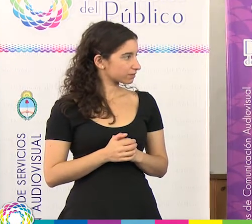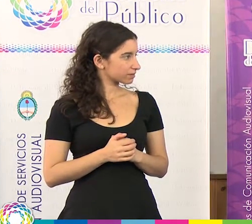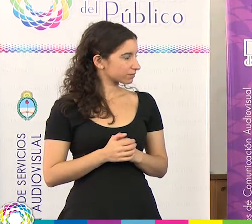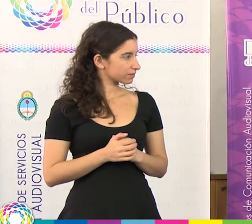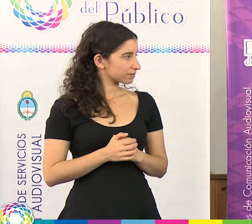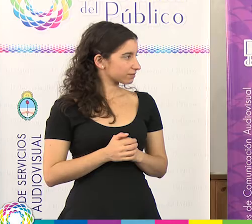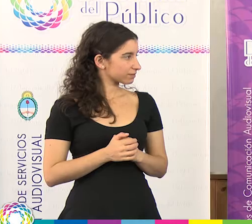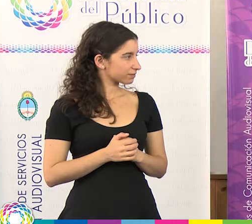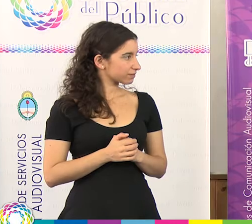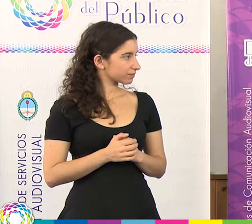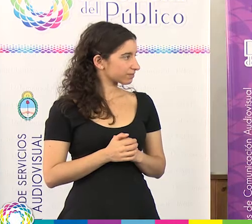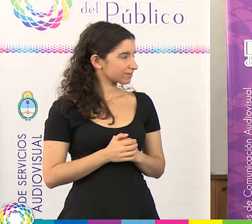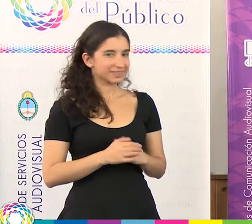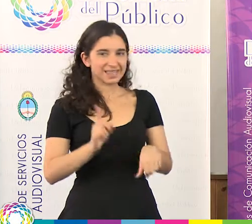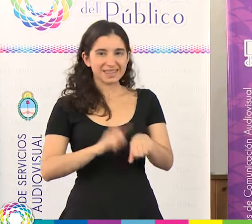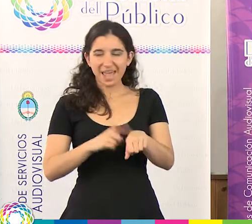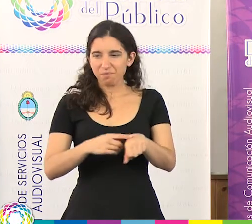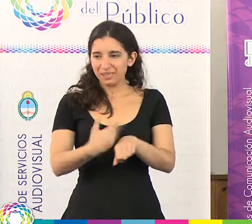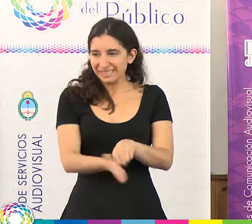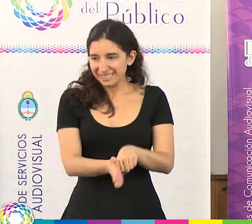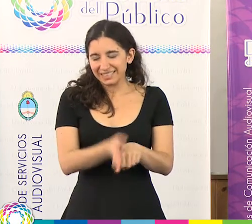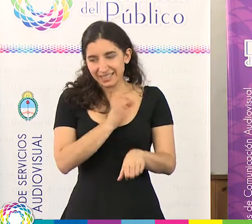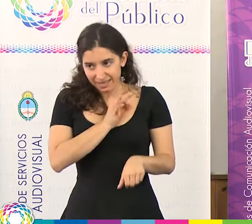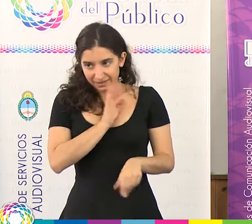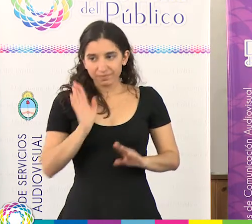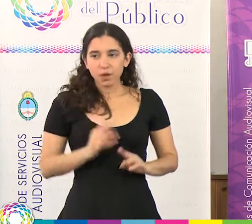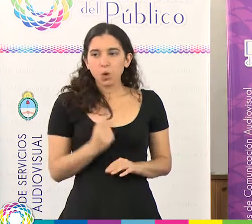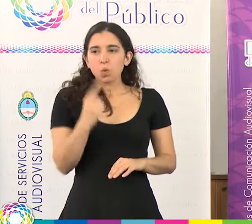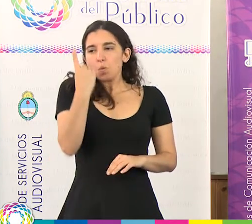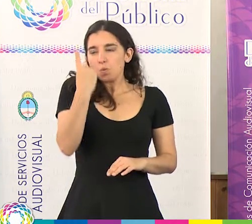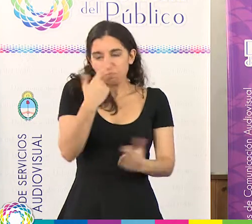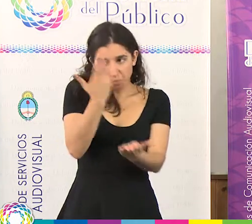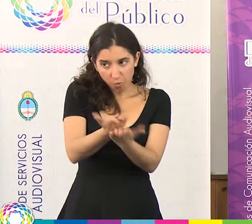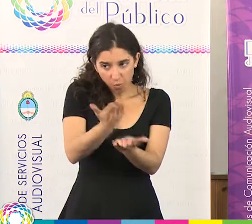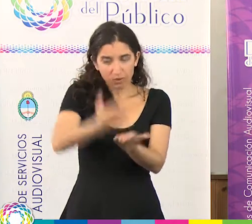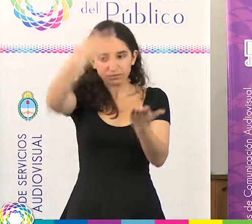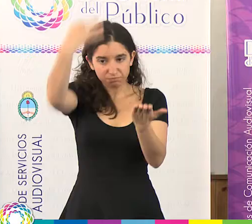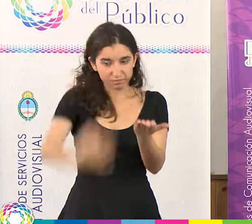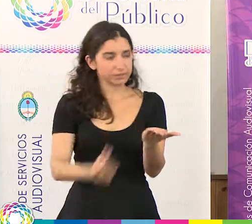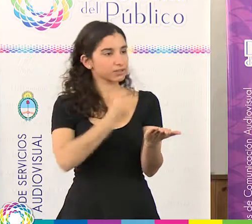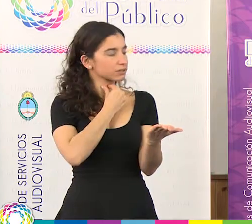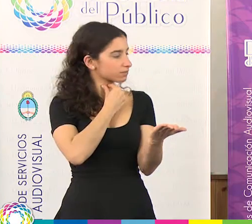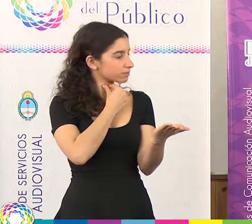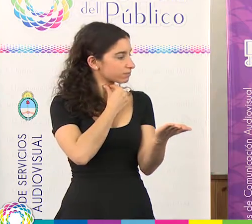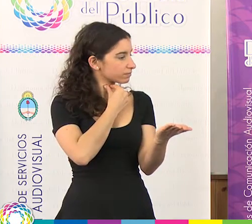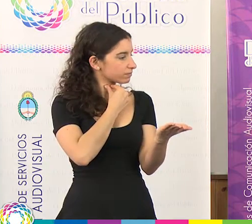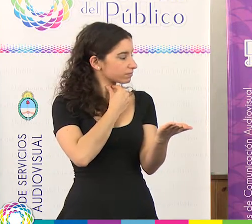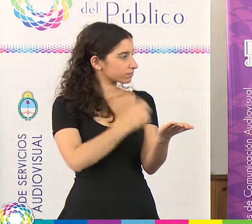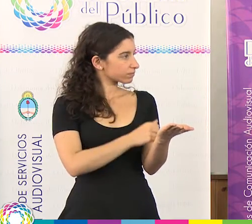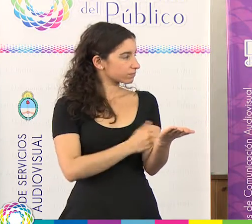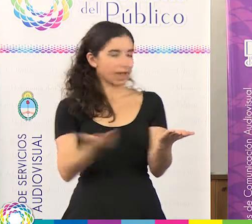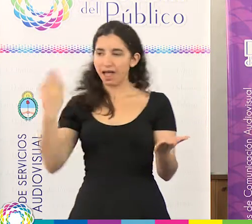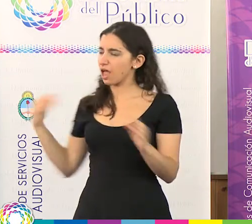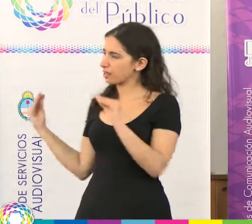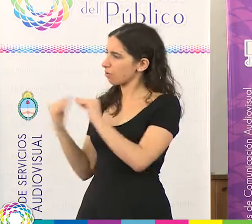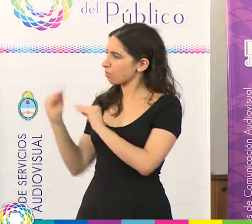Antes, sabemos que estamos excedidos de tiempo, pero queremos al menos unas propuestas concretas, como decían otros de los